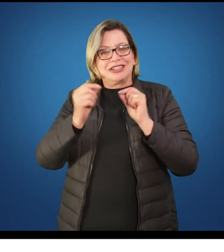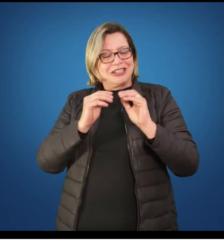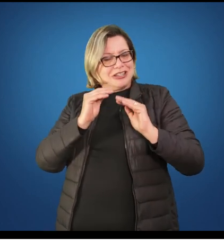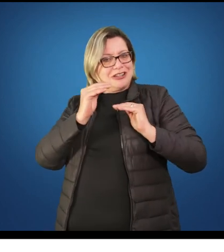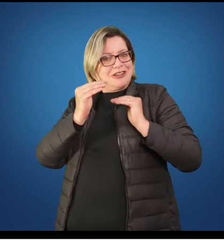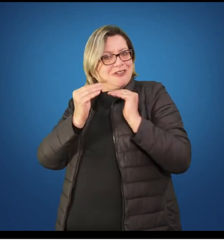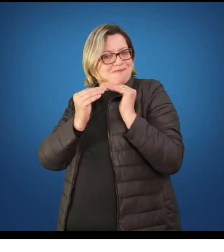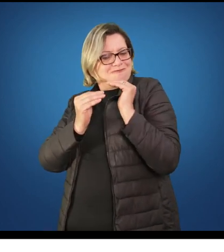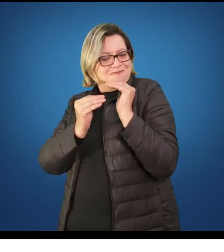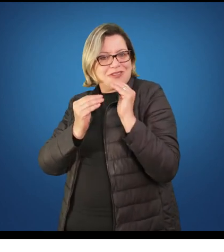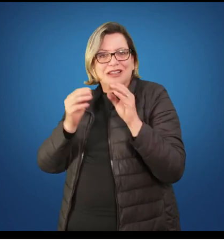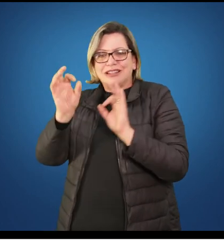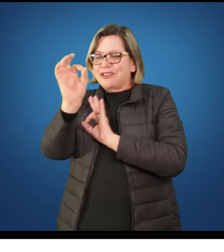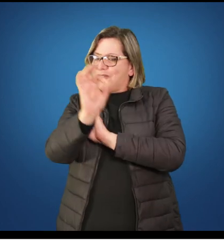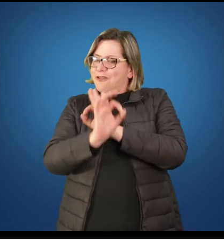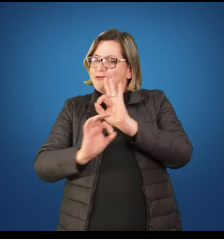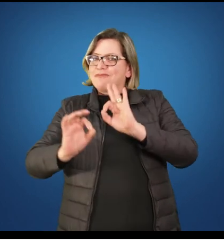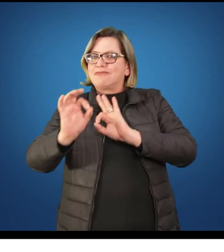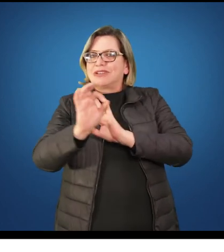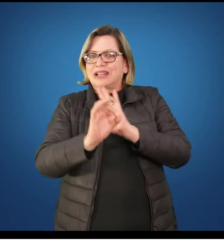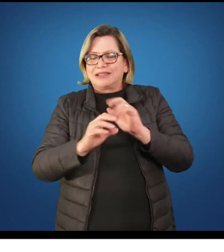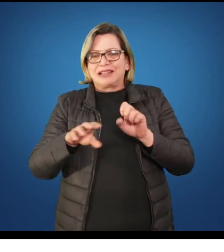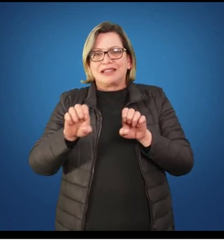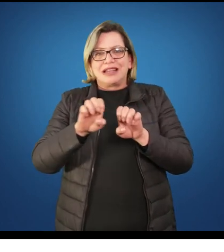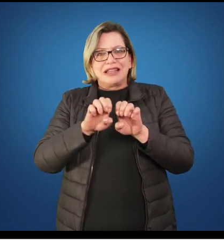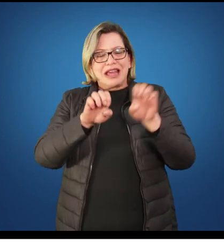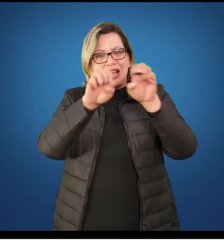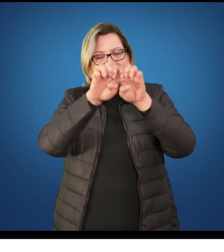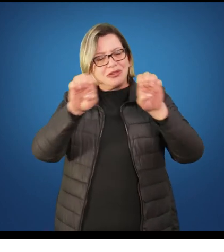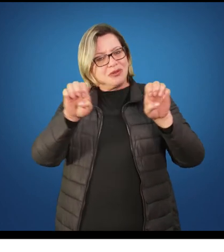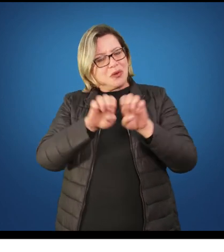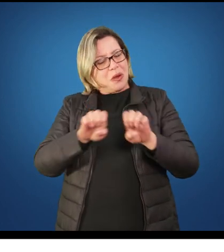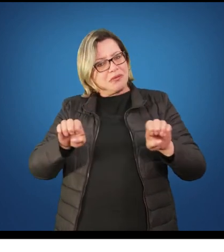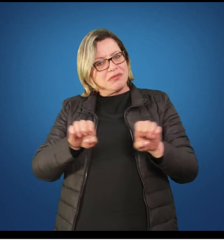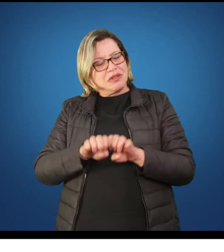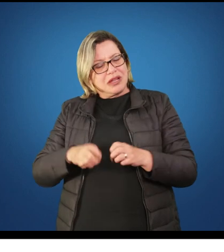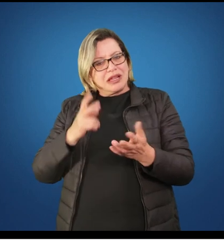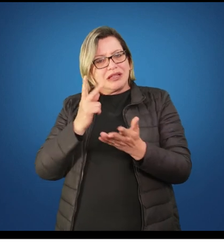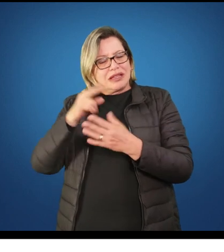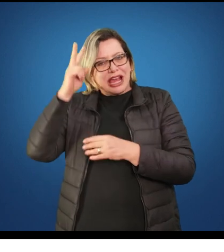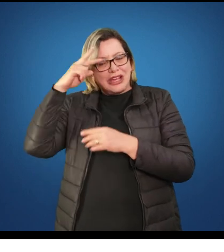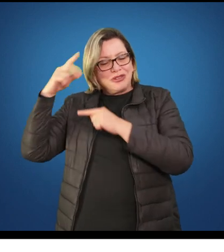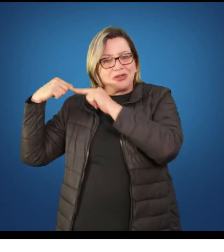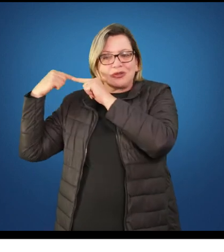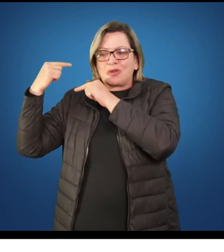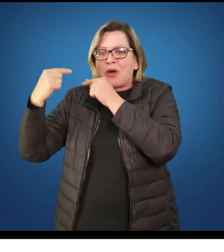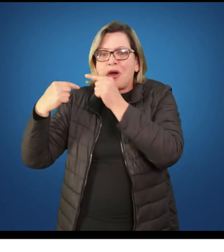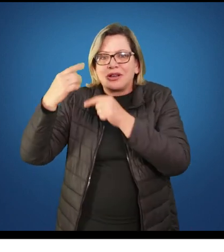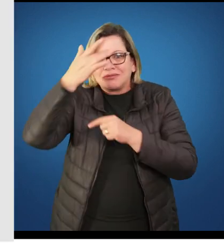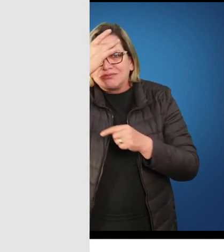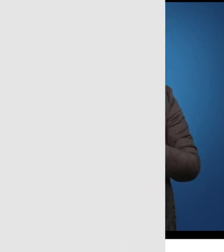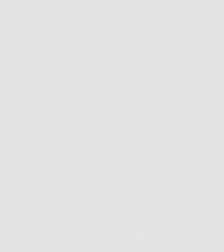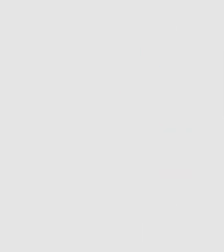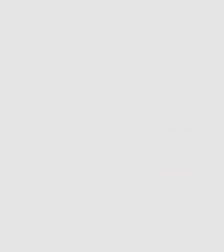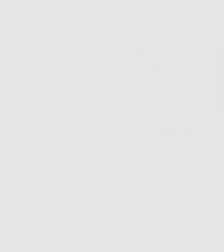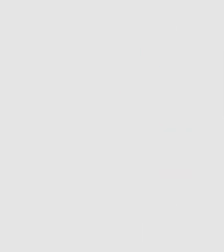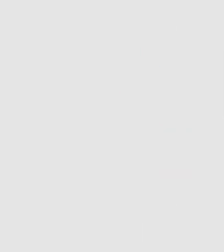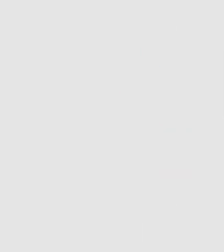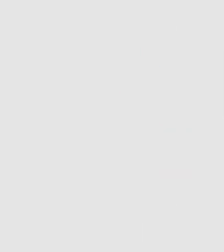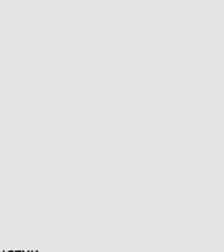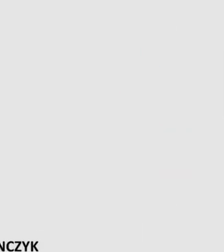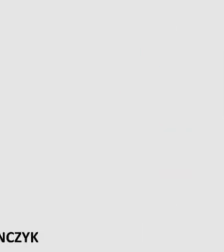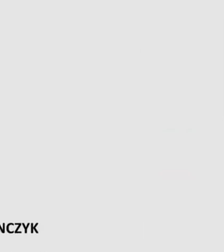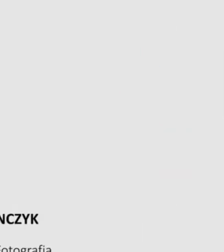nesse contexto com crianças e adolescentes. Muito obrigada e até a próxima. Tchau, tchau, tchau,